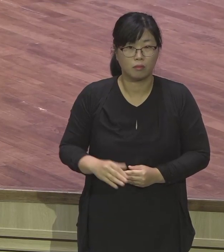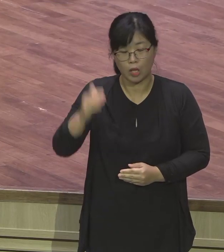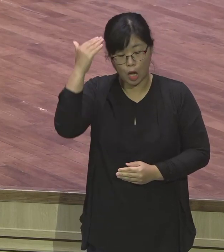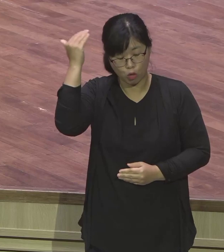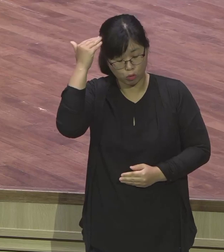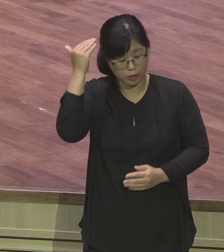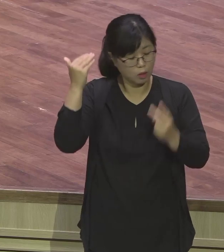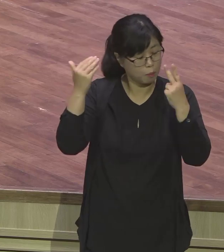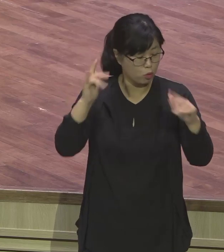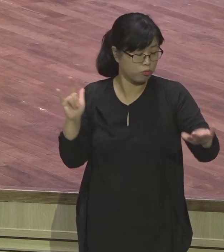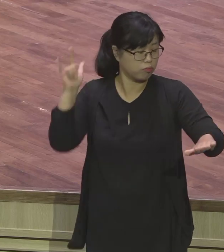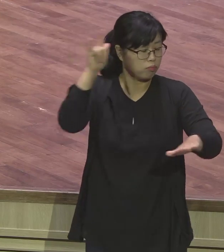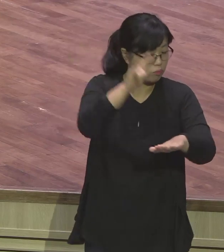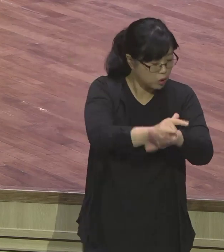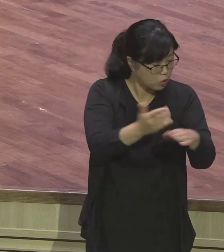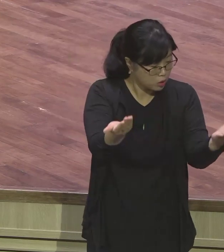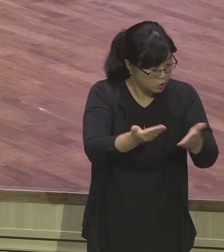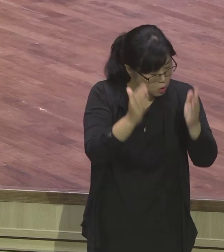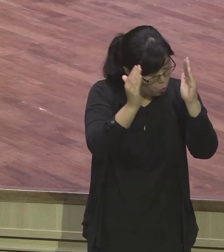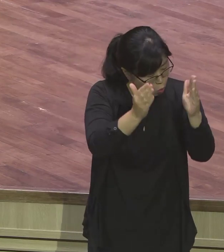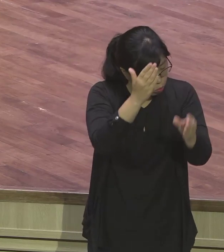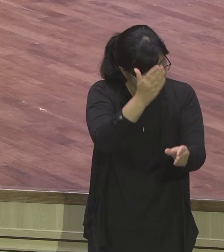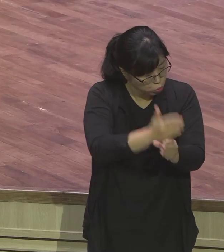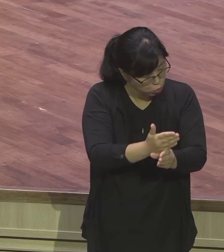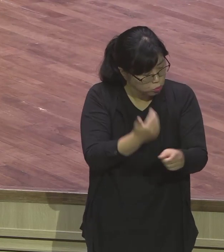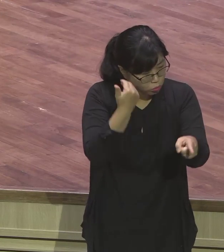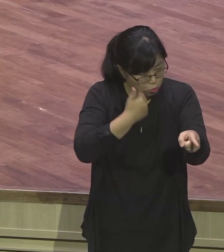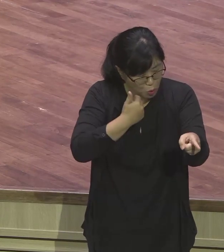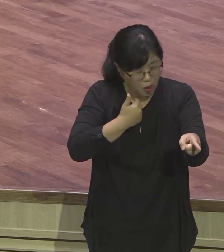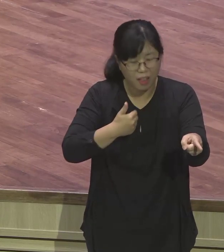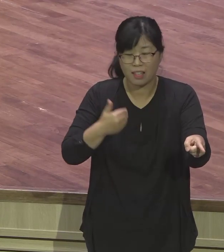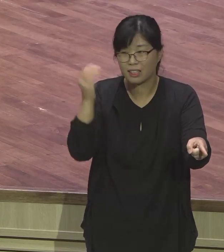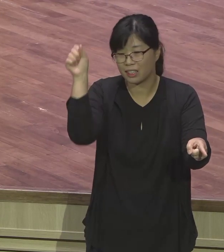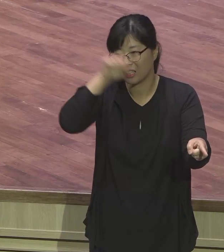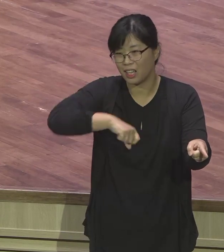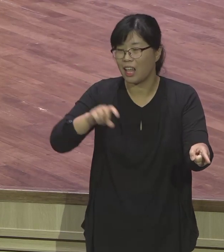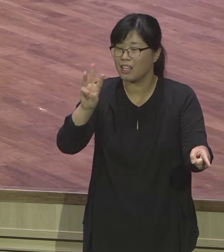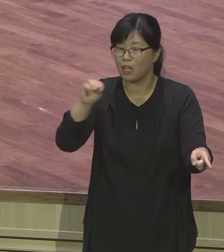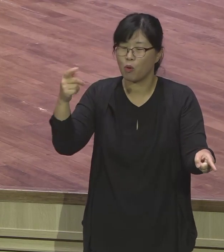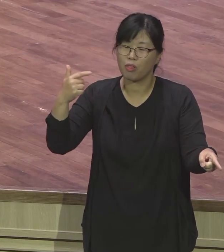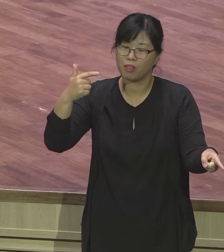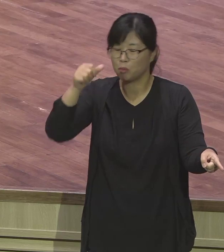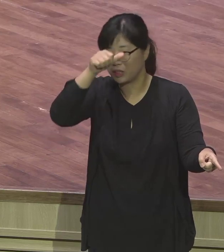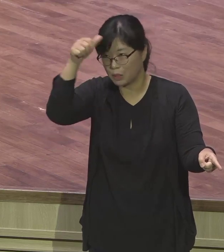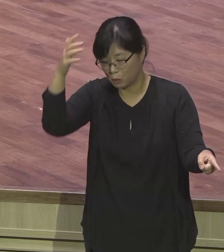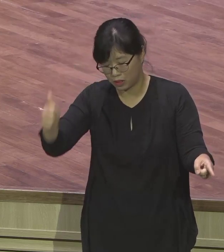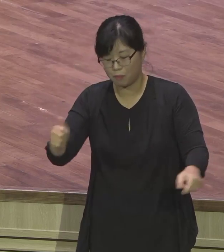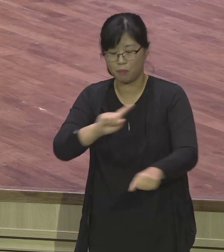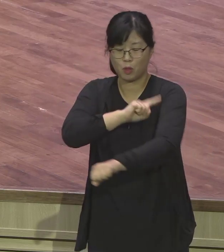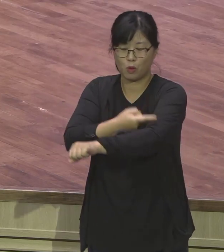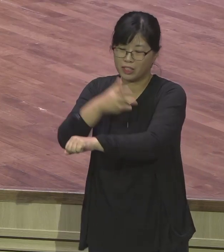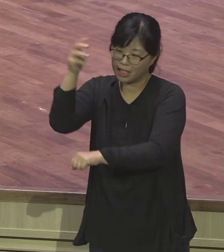그리고 RU 교무처장으로 한국과 세계래 그렇게 캠프 담당했던